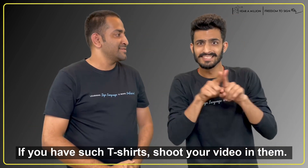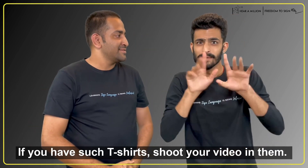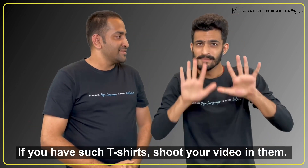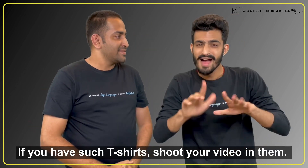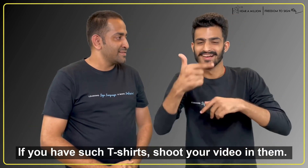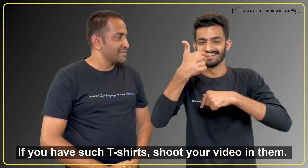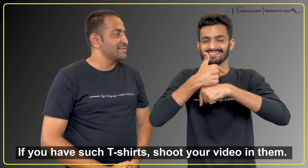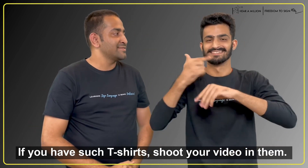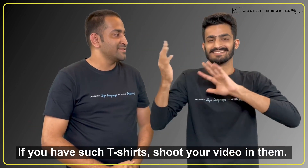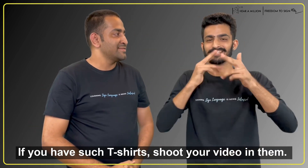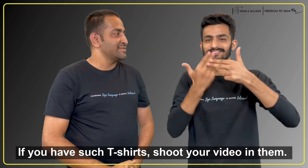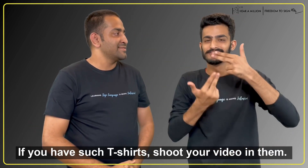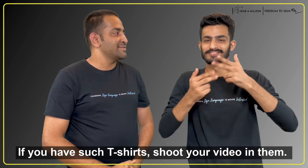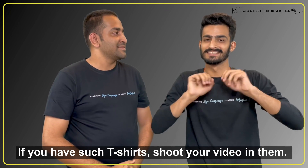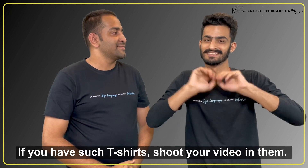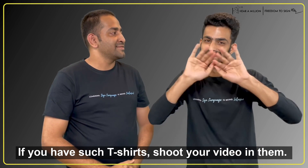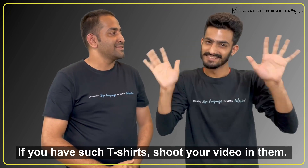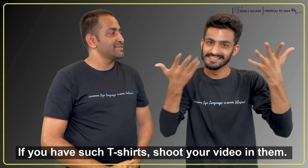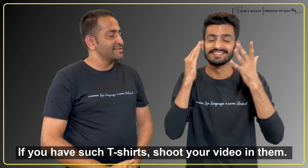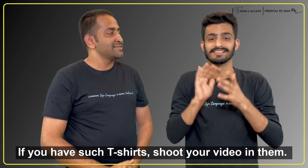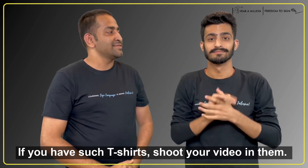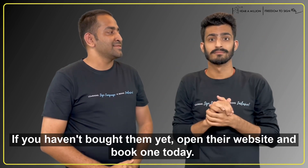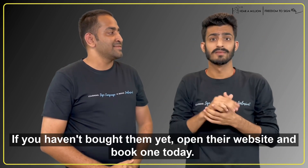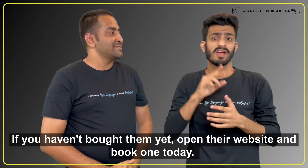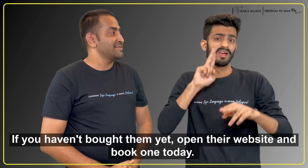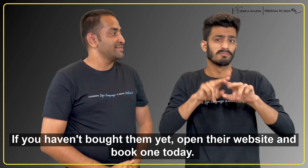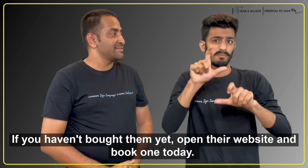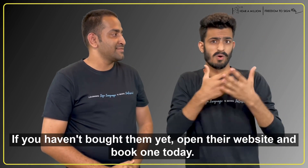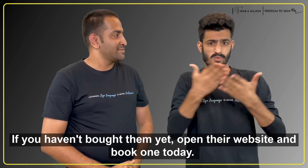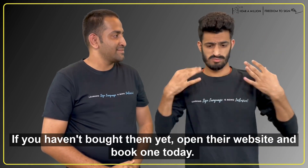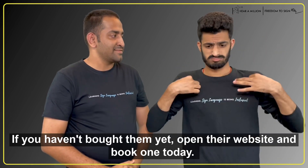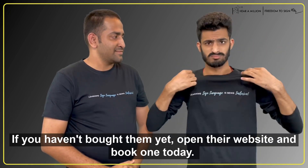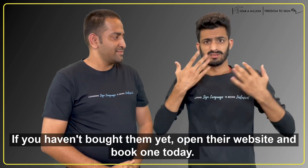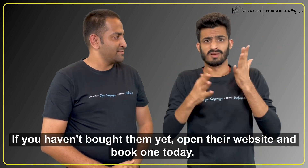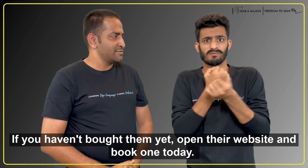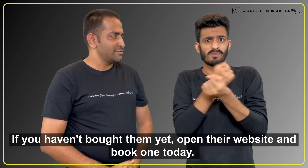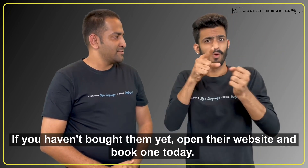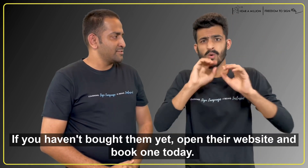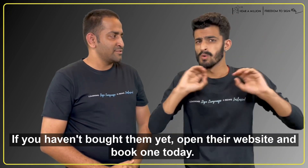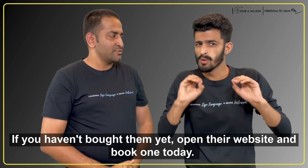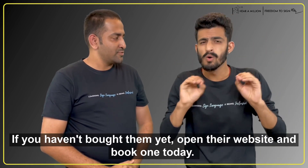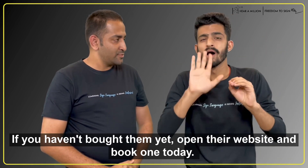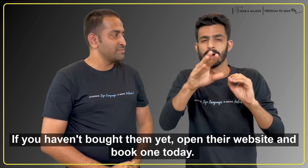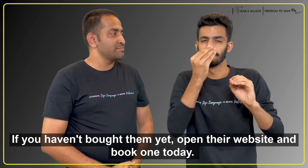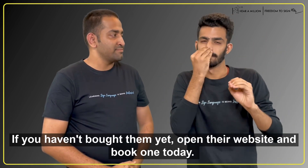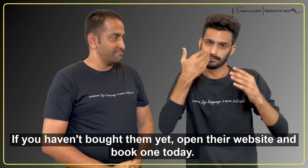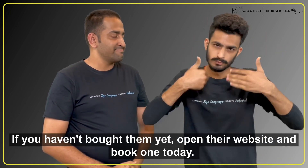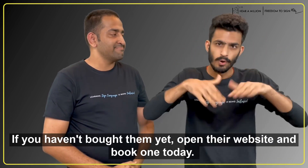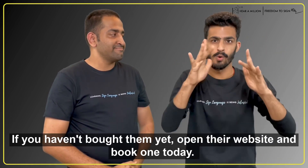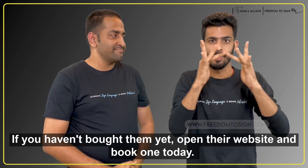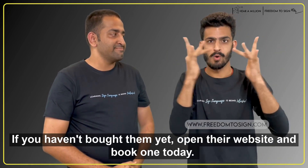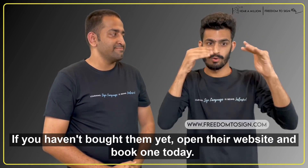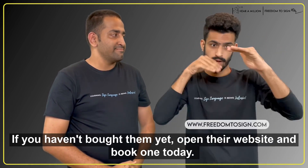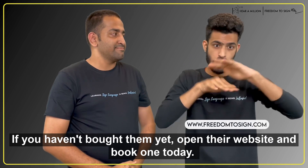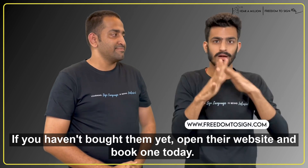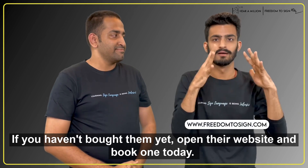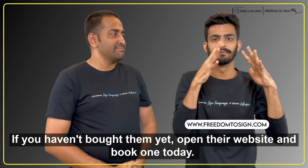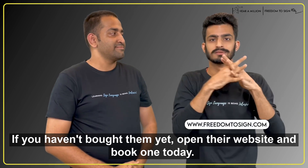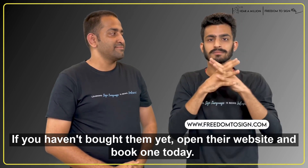अगर आपके पास ये टीशर्ट हैं तो अपनी विडियो इसी टीशर्ट में बनाएं और अगर नहीं है तो उनकी वेबसाइट से आज ही एक